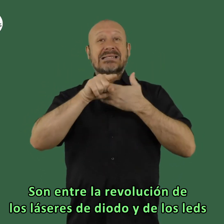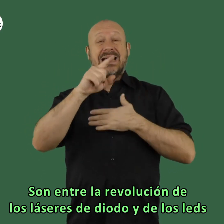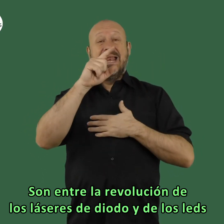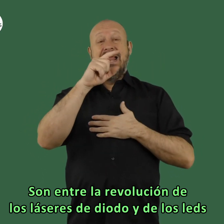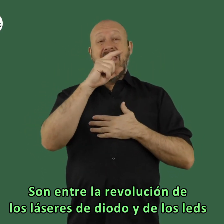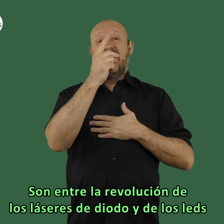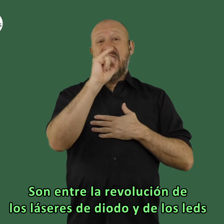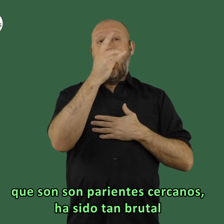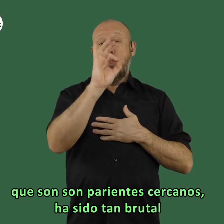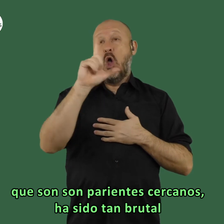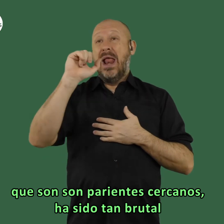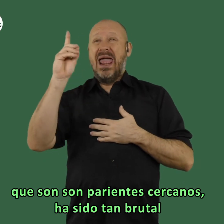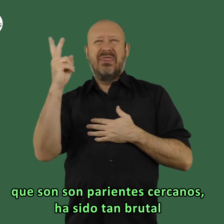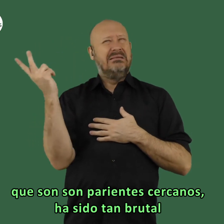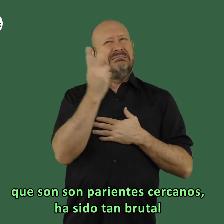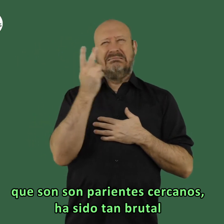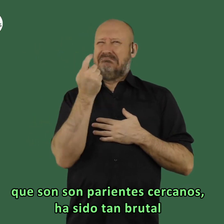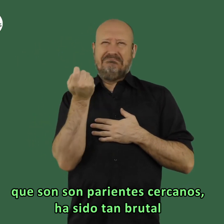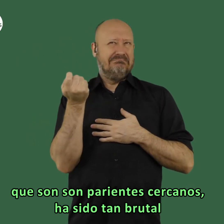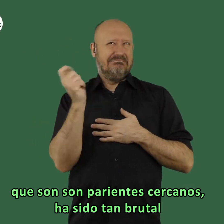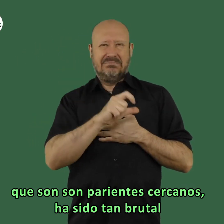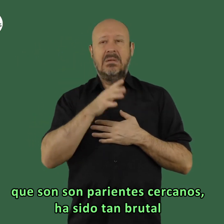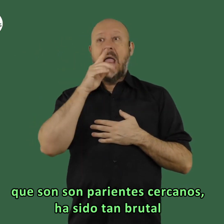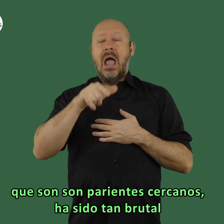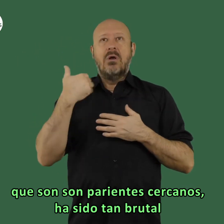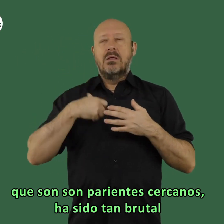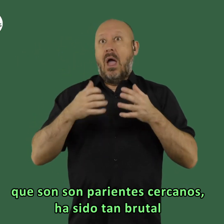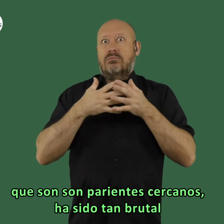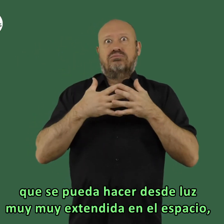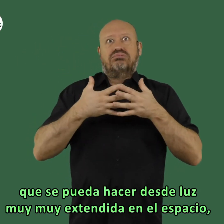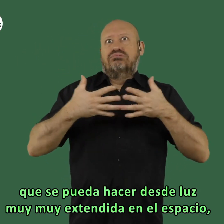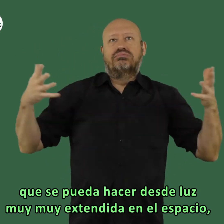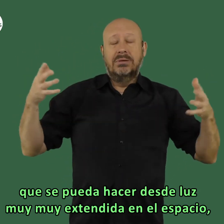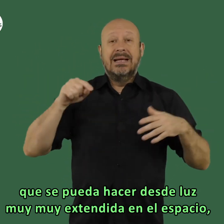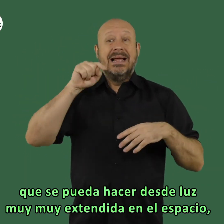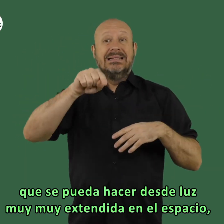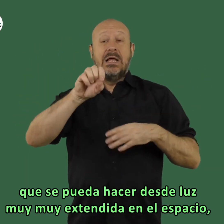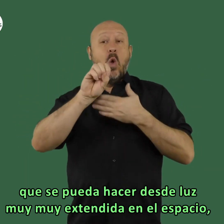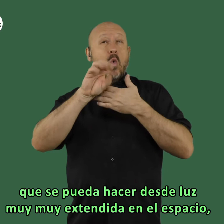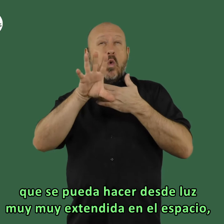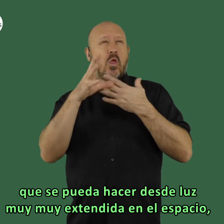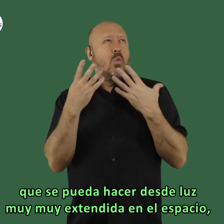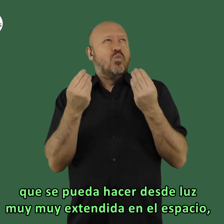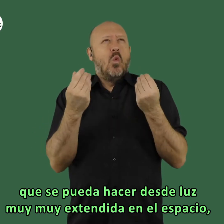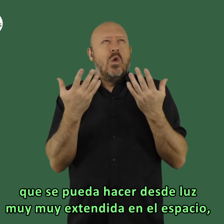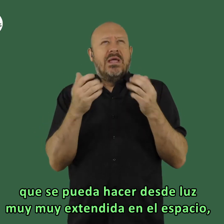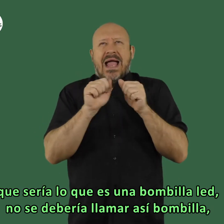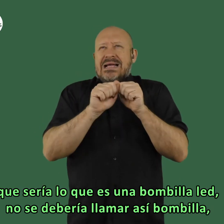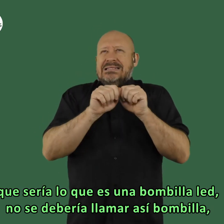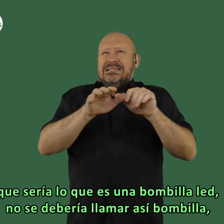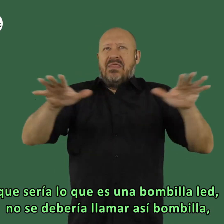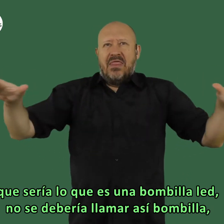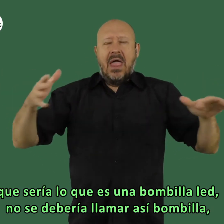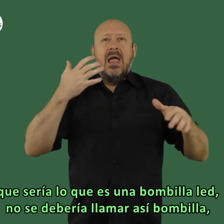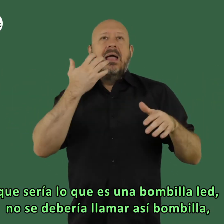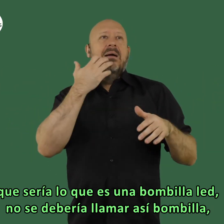de diodo y de los leds que son son parientes cercanos ha sido tan tan brutal que se puede hacer desde luz muy muy